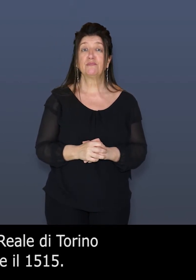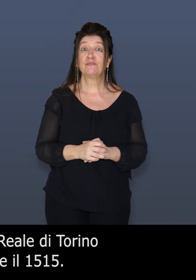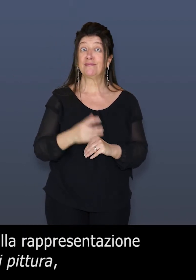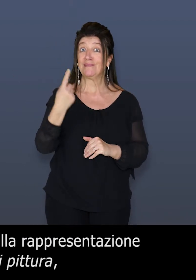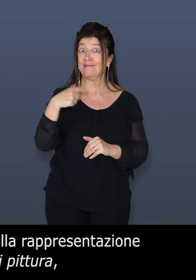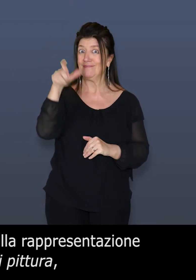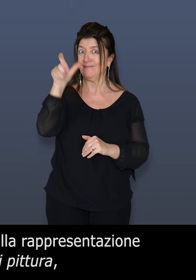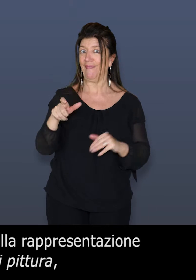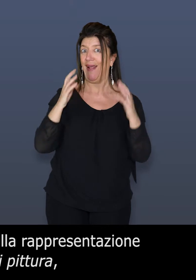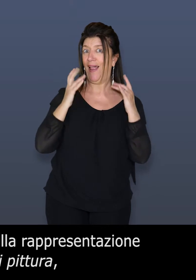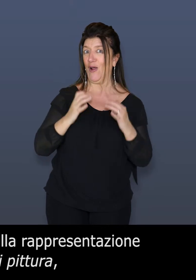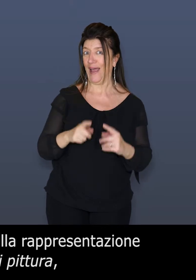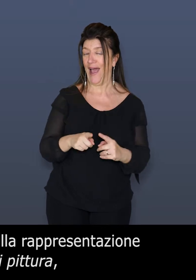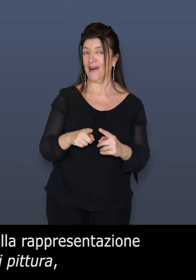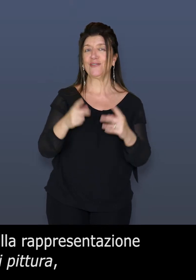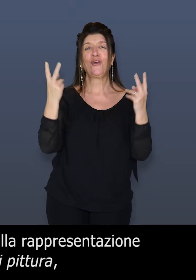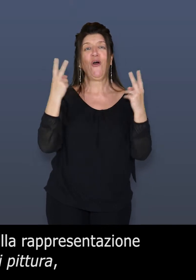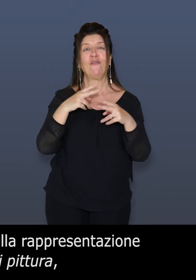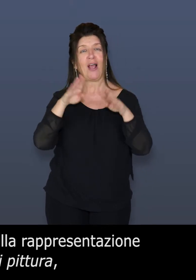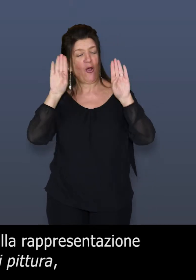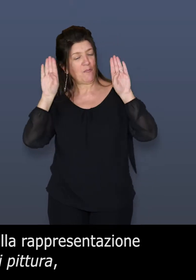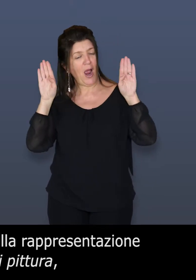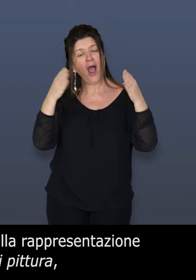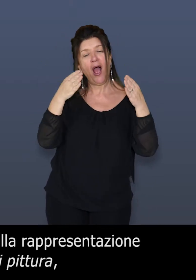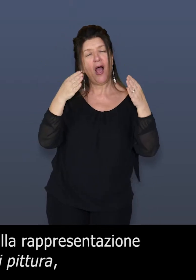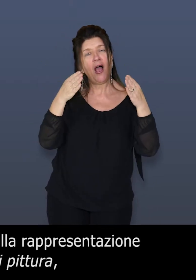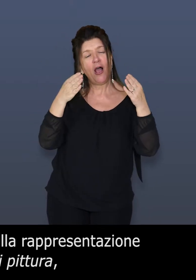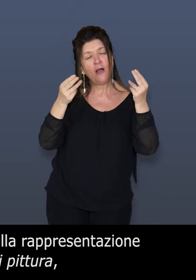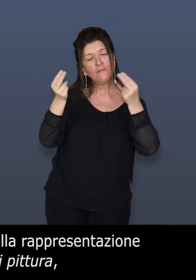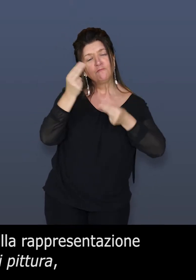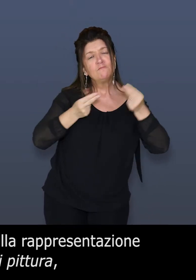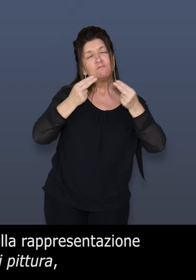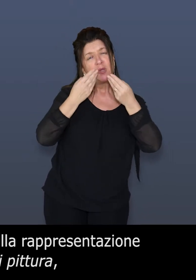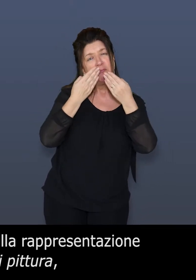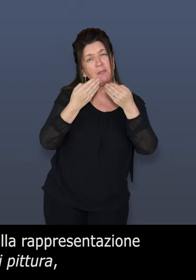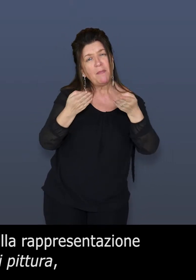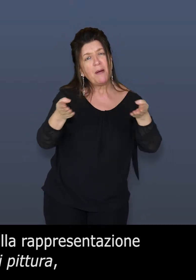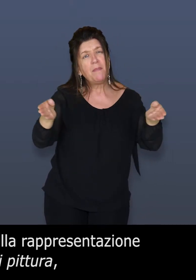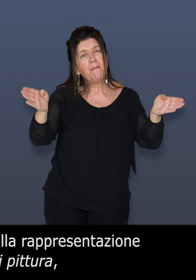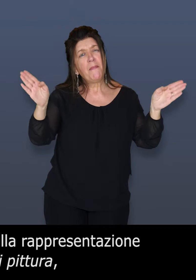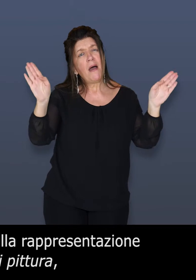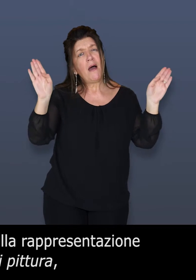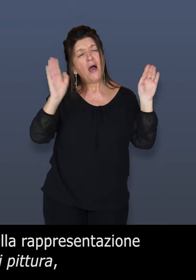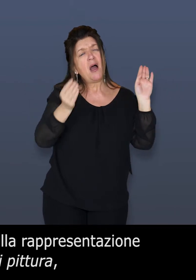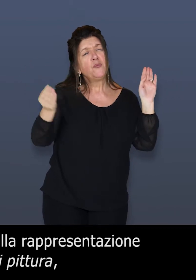Leonardo dedica ampio spazio alla rappresentazione del volto nel libro di pittura,